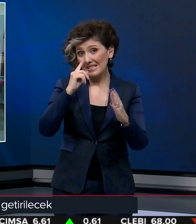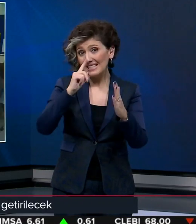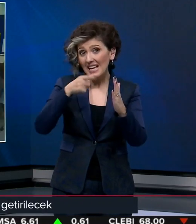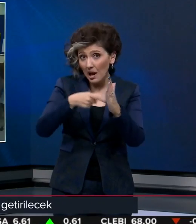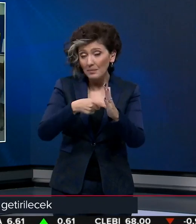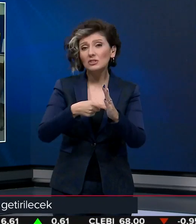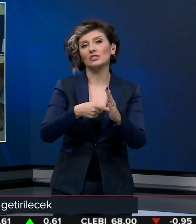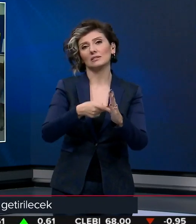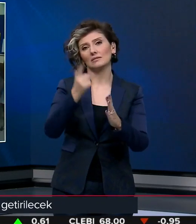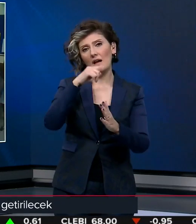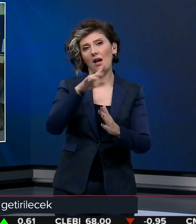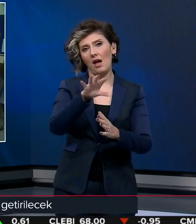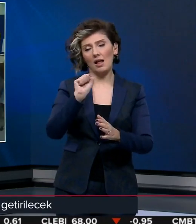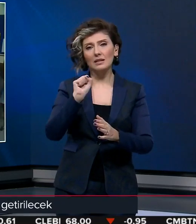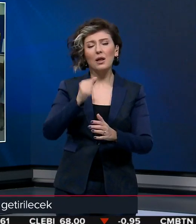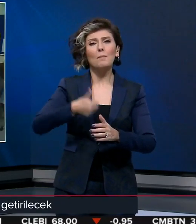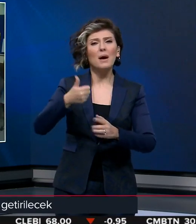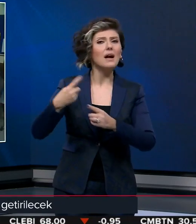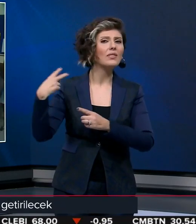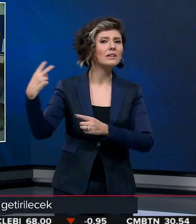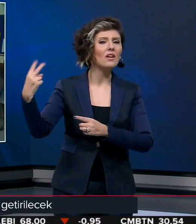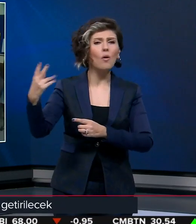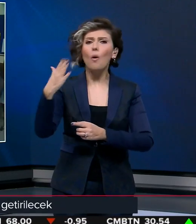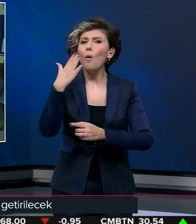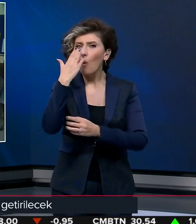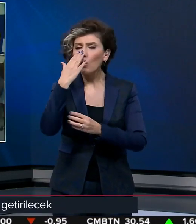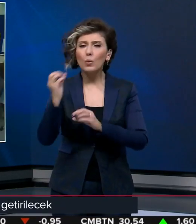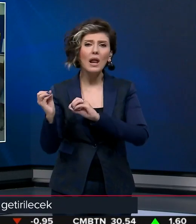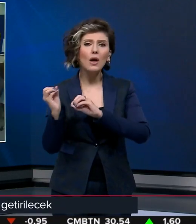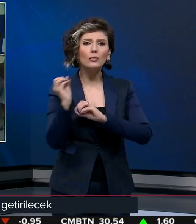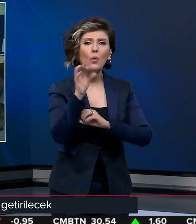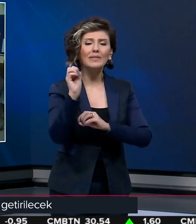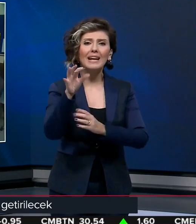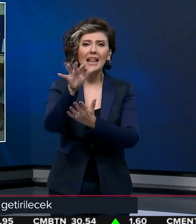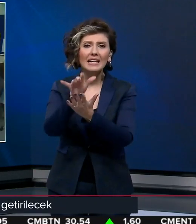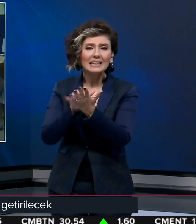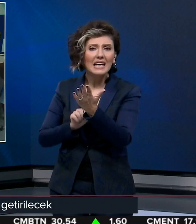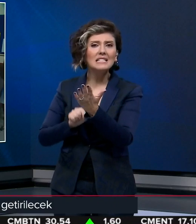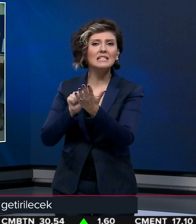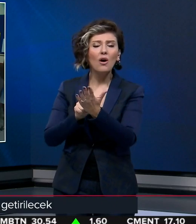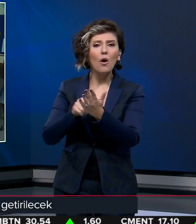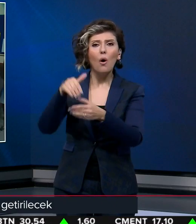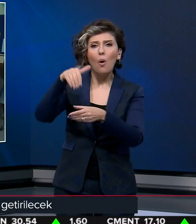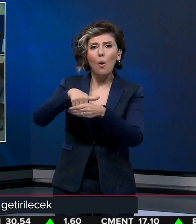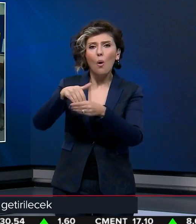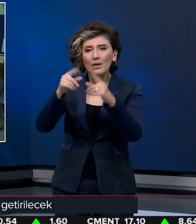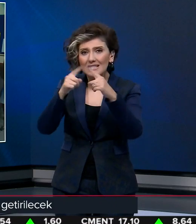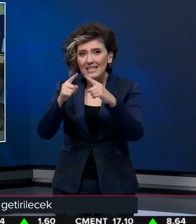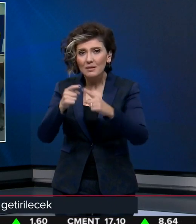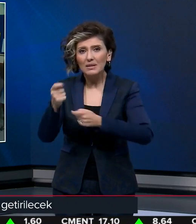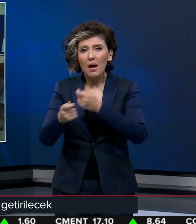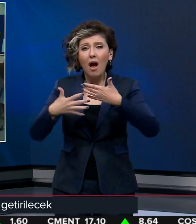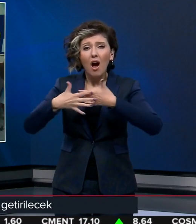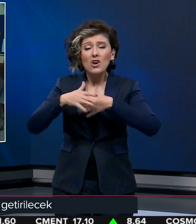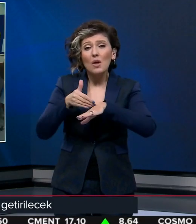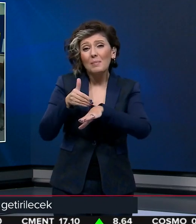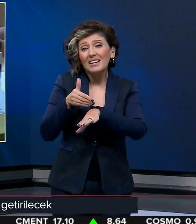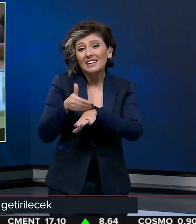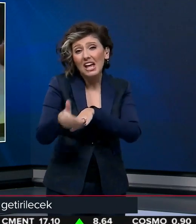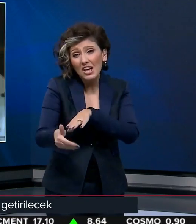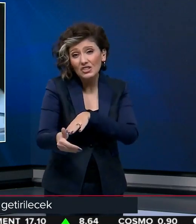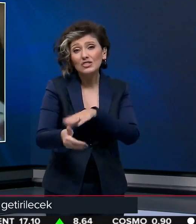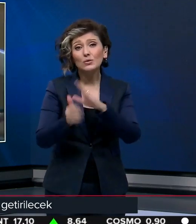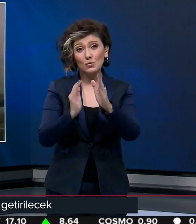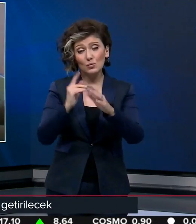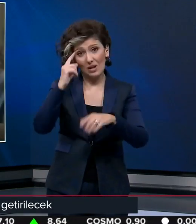amacıyla alındı. Bakanlık tarafından okullara gönderilen yazıda oy sayım işleminin akşam geç saatlere